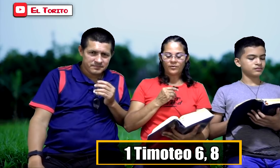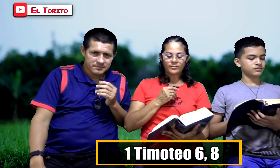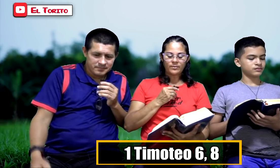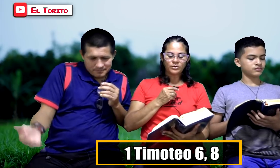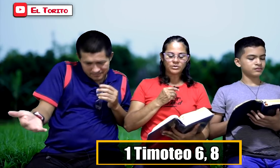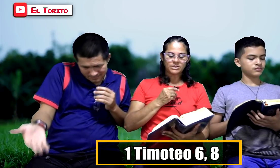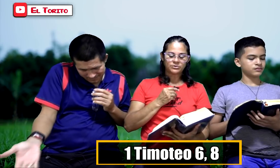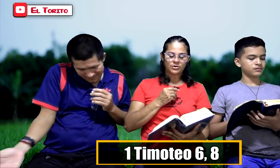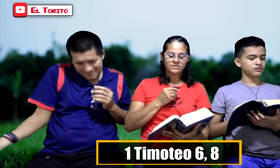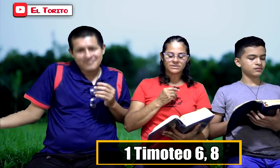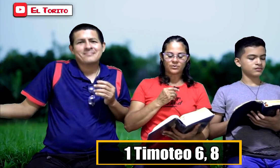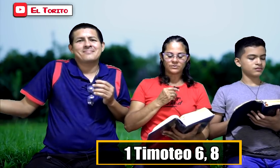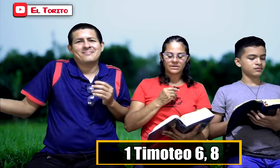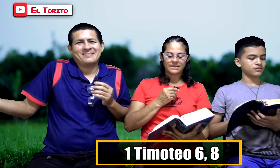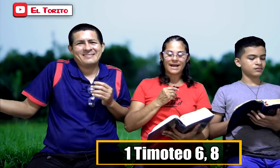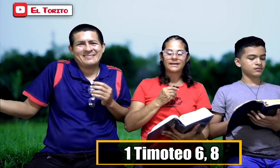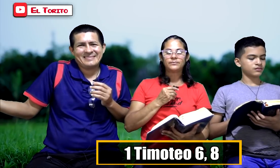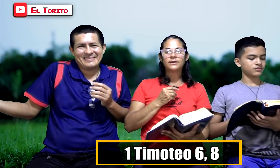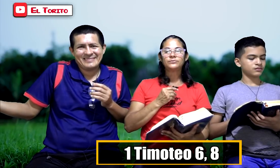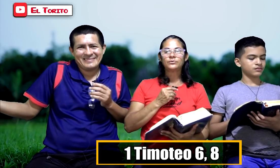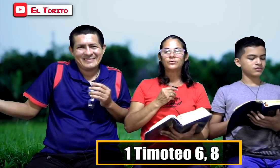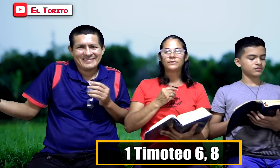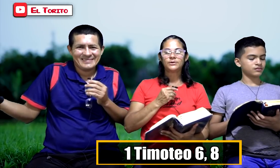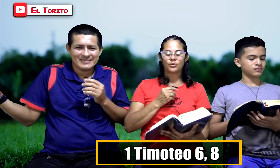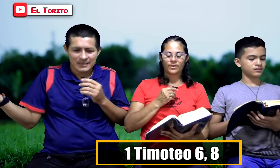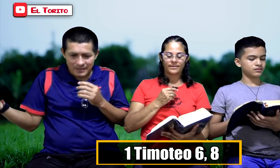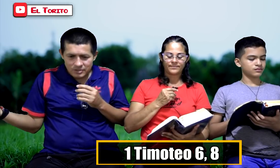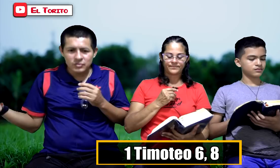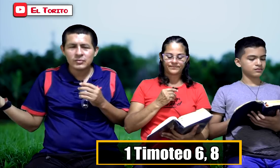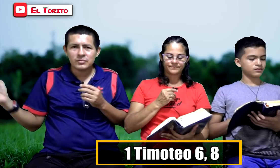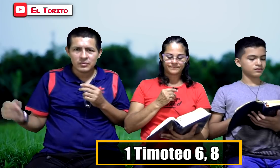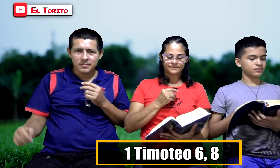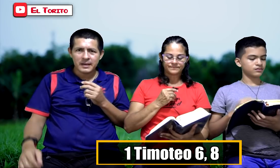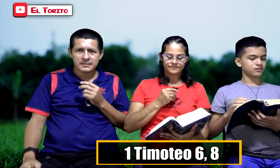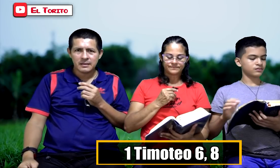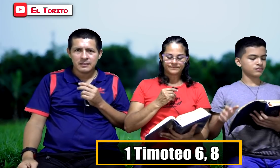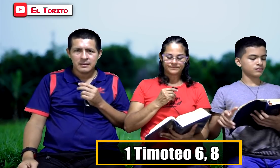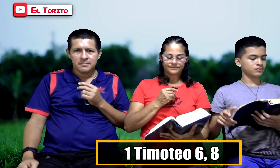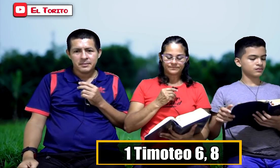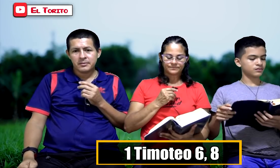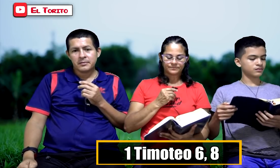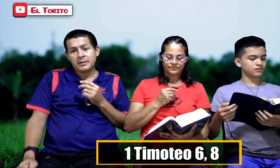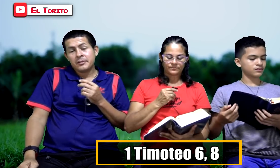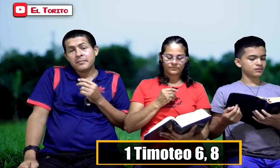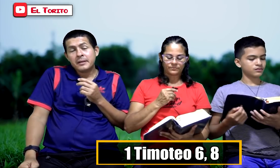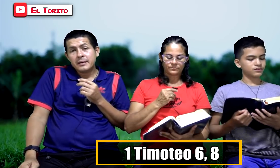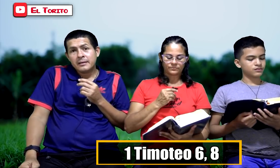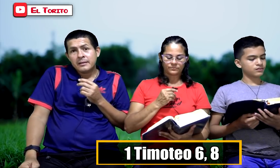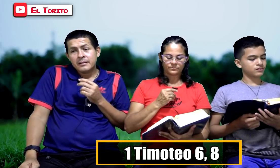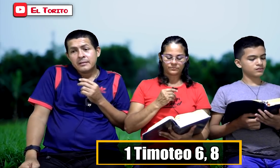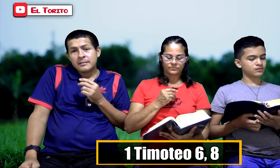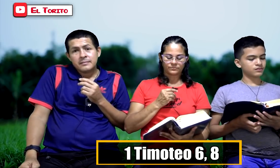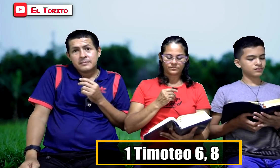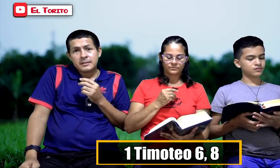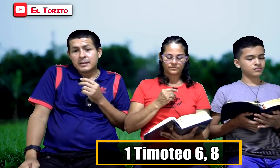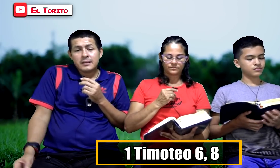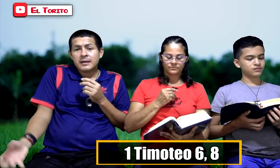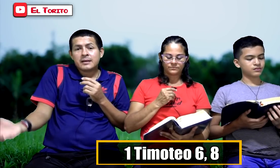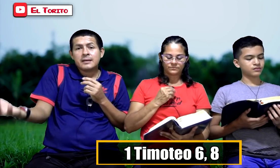Conformémonos entonces con tener alimento y ropa. Eso nos basta. Pero el hombre cada día quiere